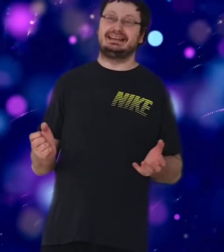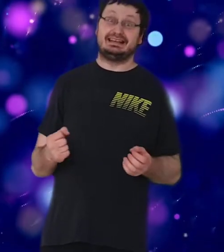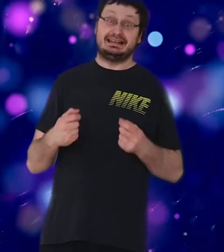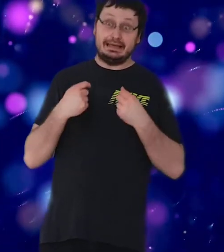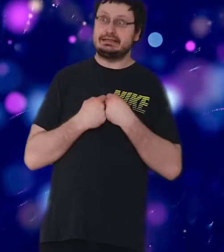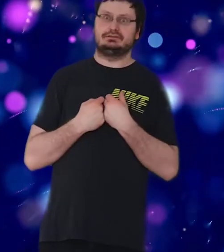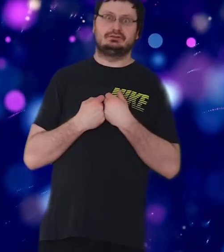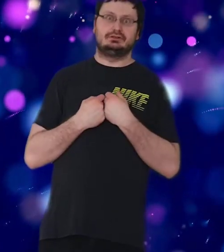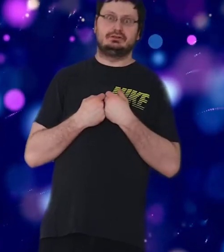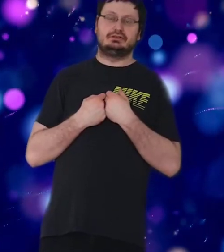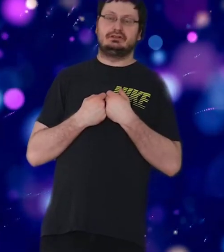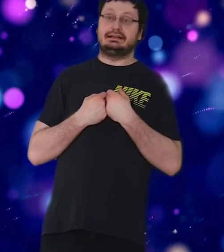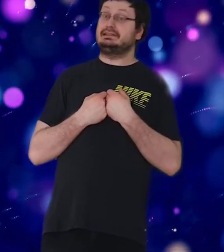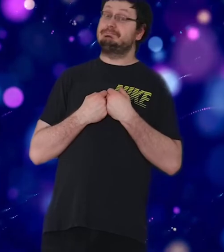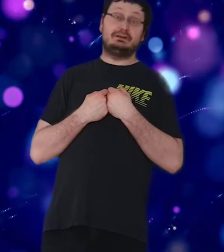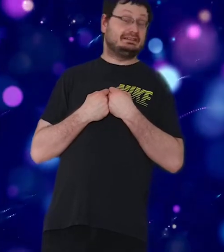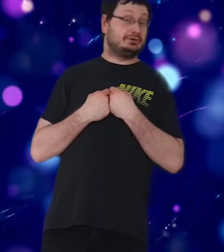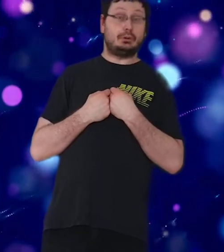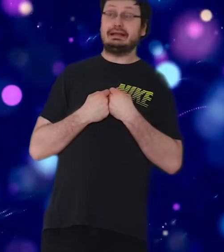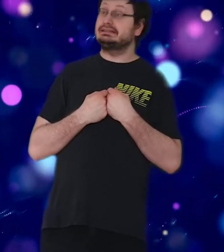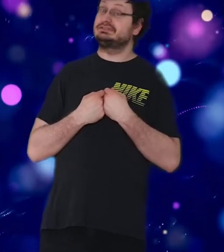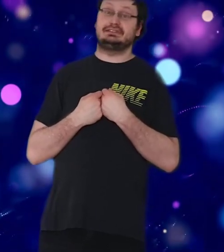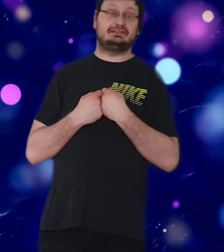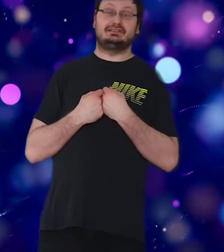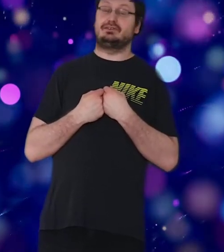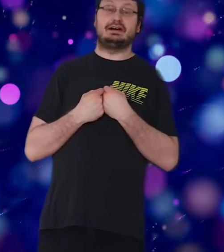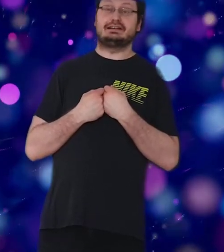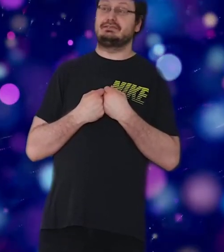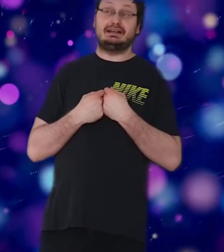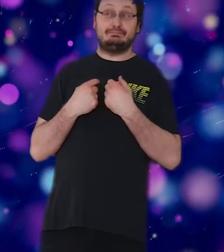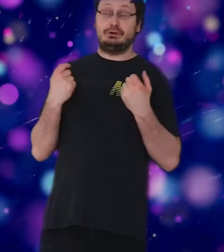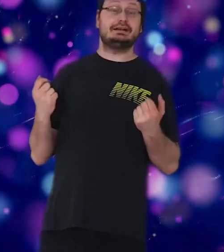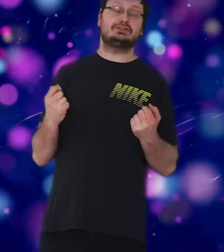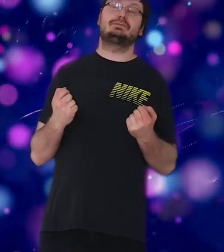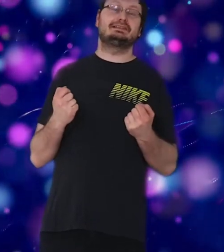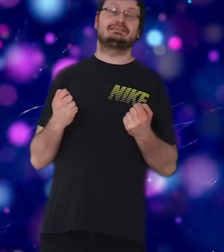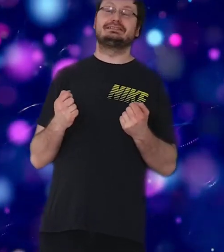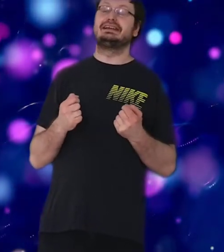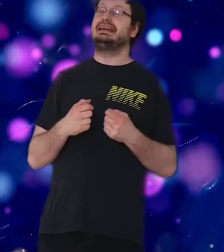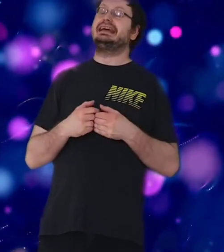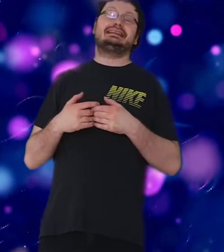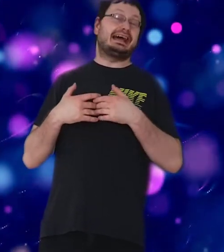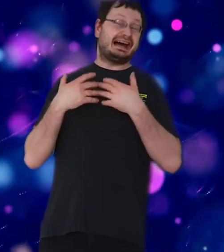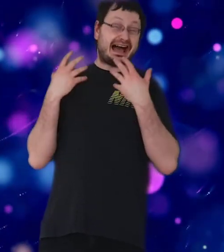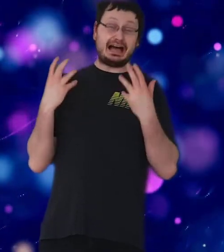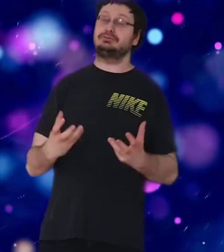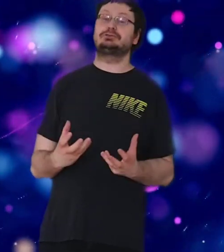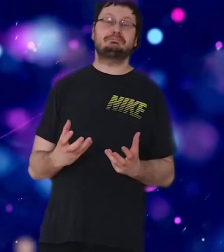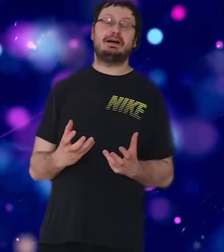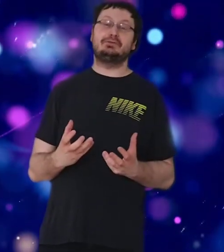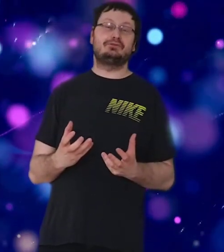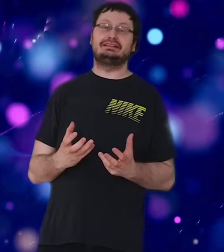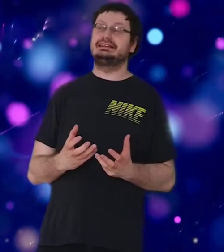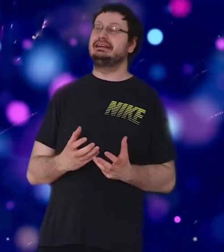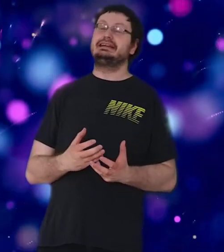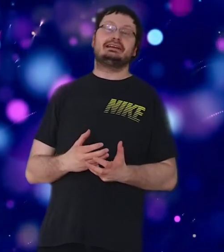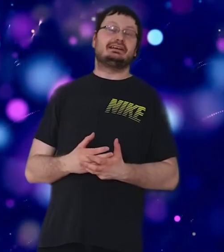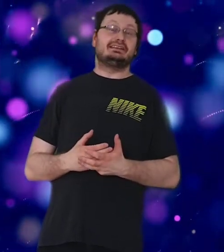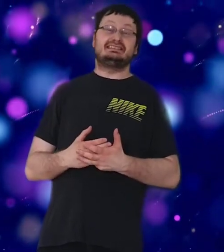ich, der nicht politisch, äh, achtet, weil er ein Kolackenspeinchen ist, der hart durch Sprachen bewendet, äh,